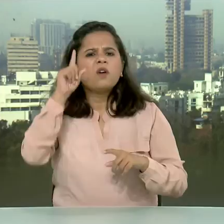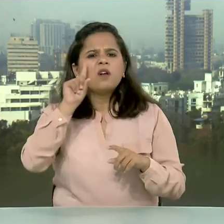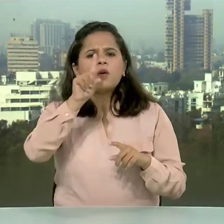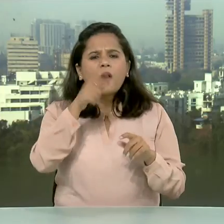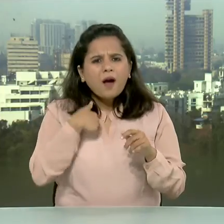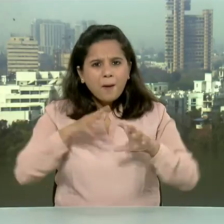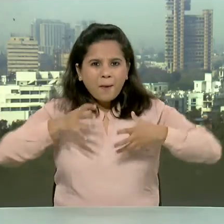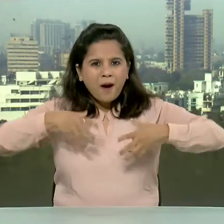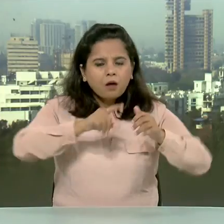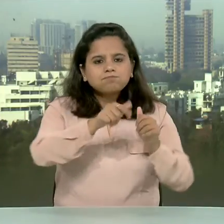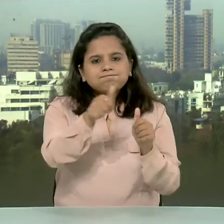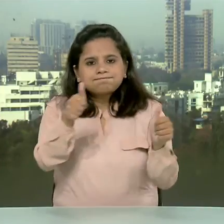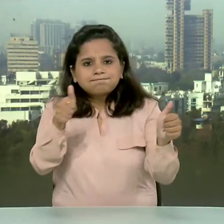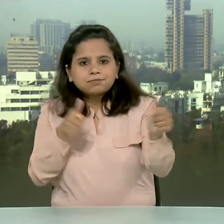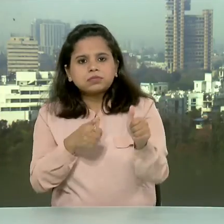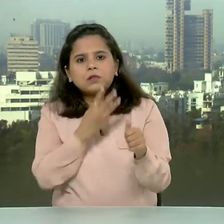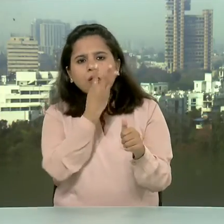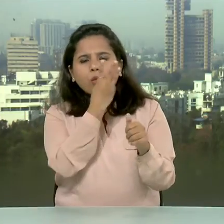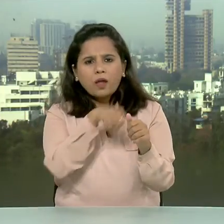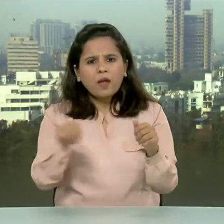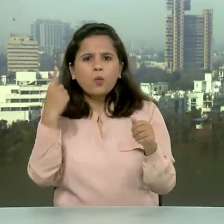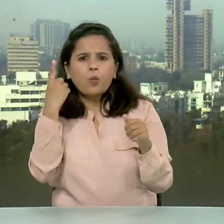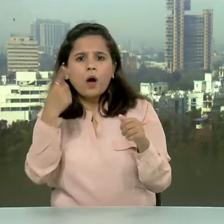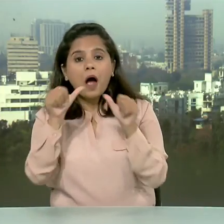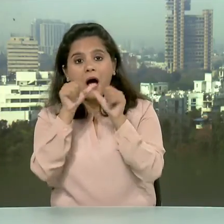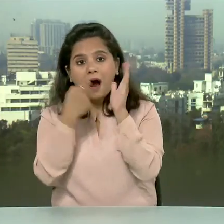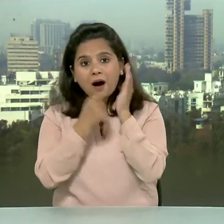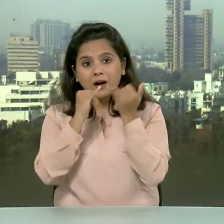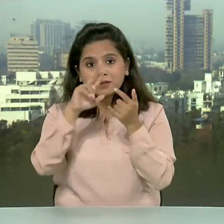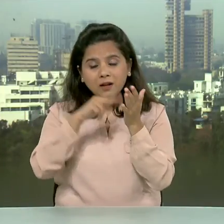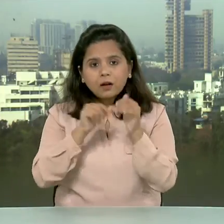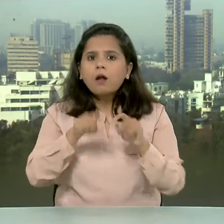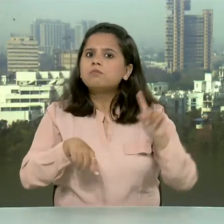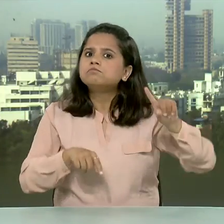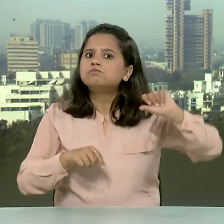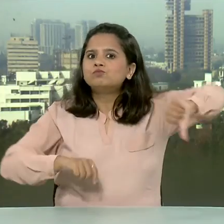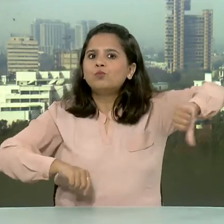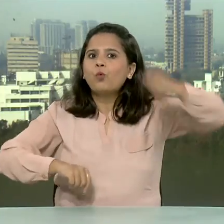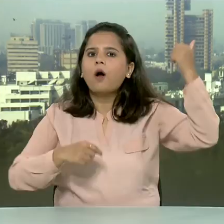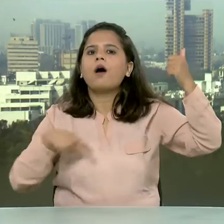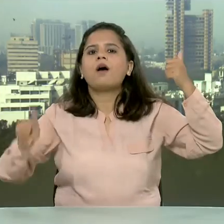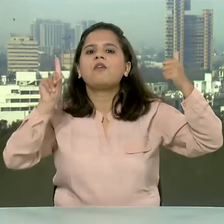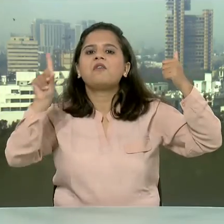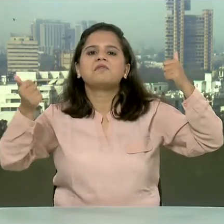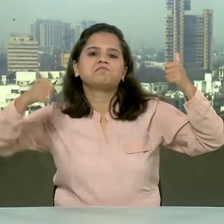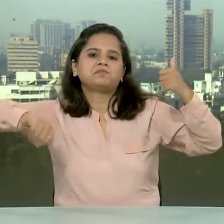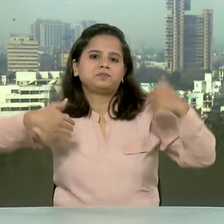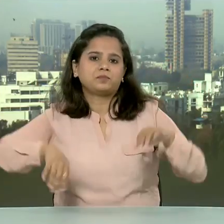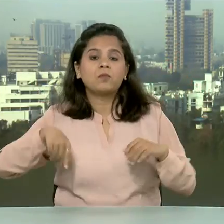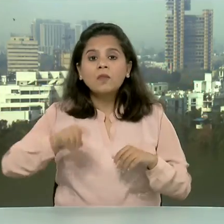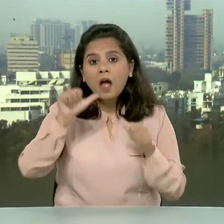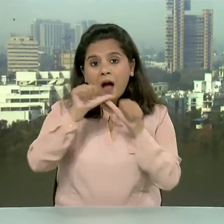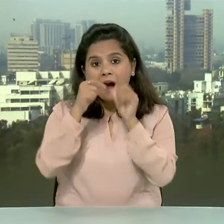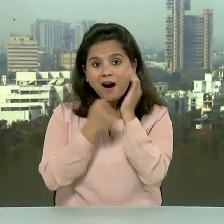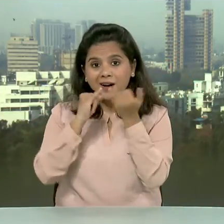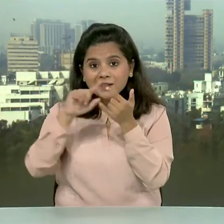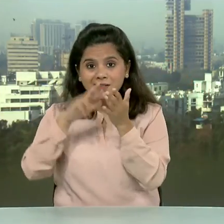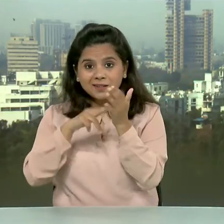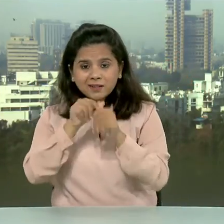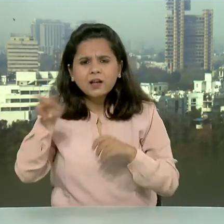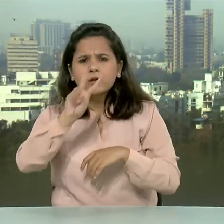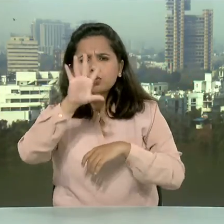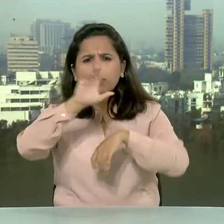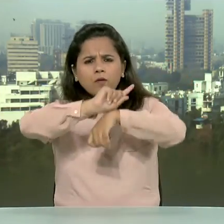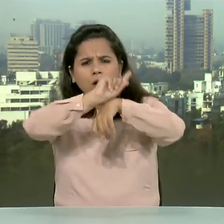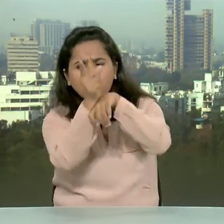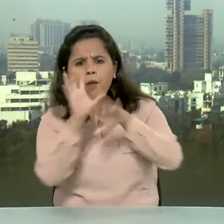बाद शांदार वापसी करते वे अर्सनल को तीन एक से हराने में सभलता पाई आर्सनल ने 25 मिनिट में